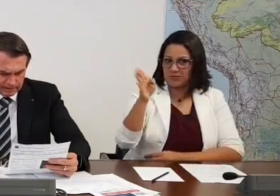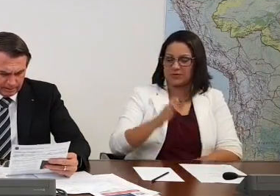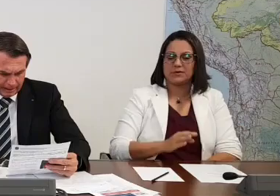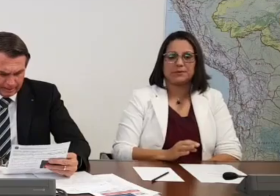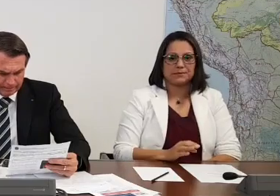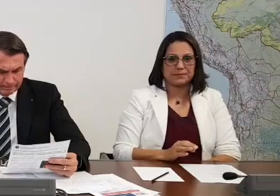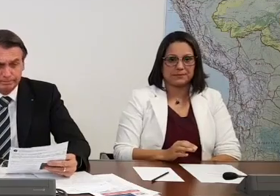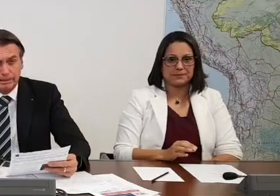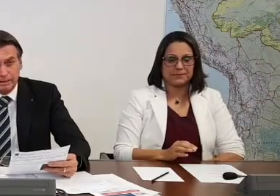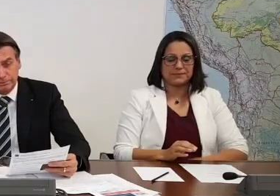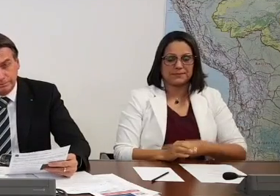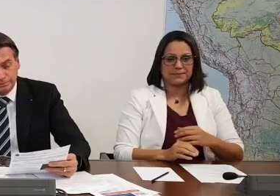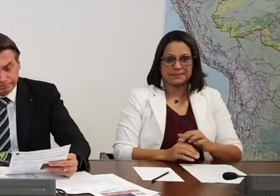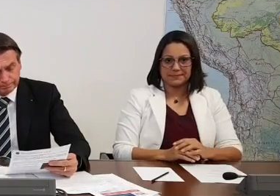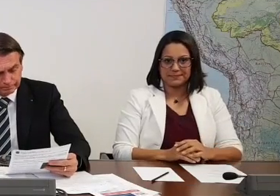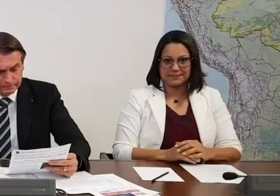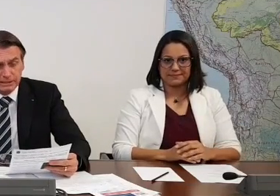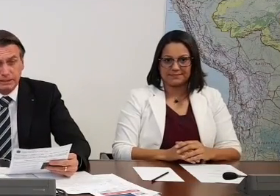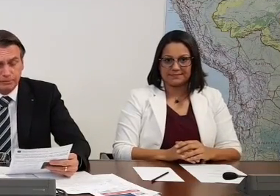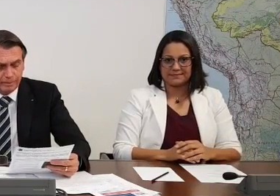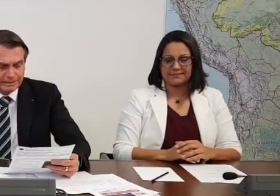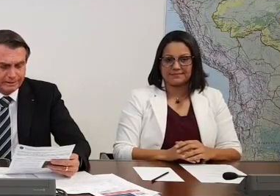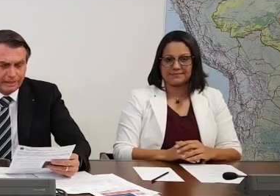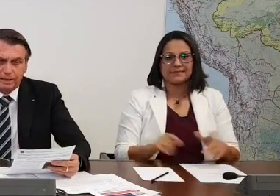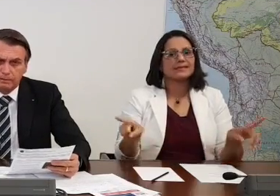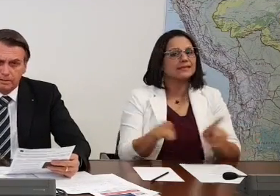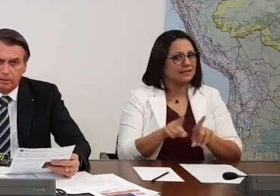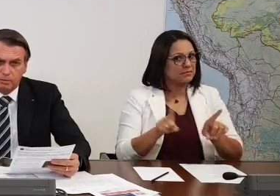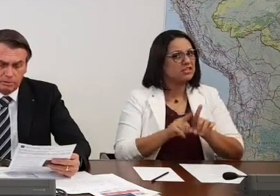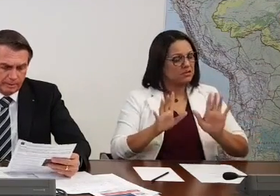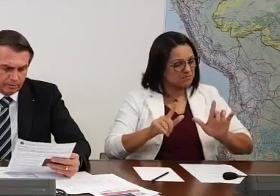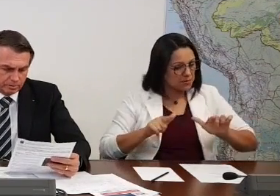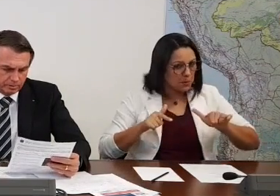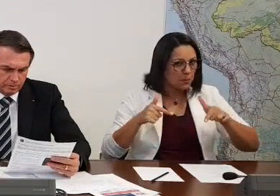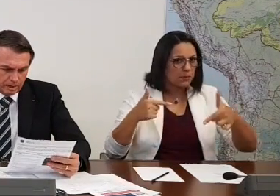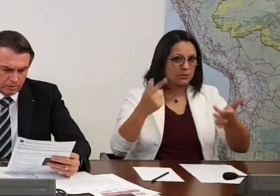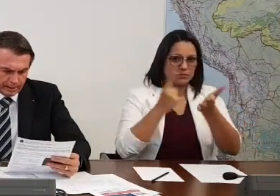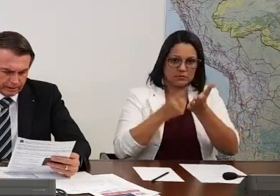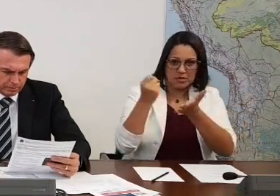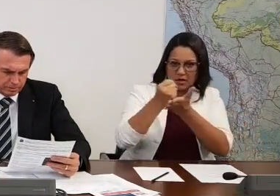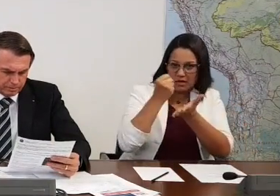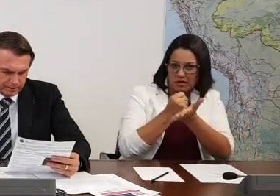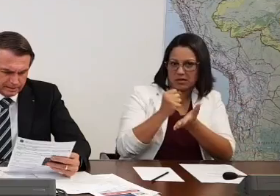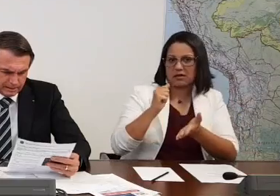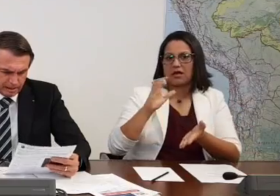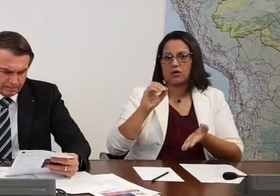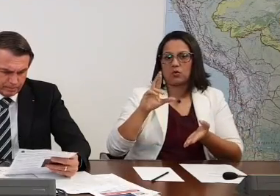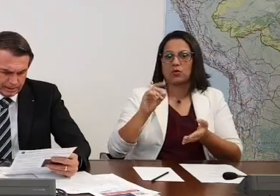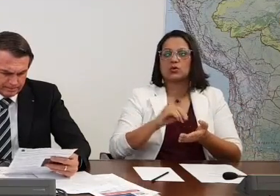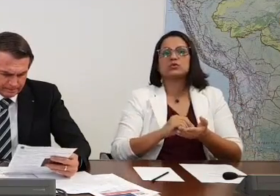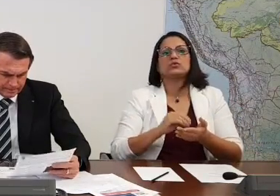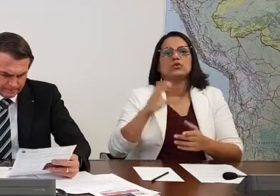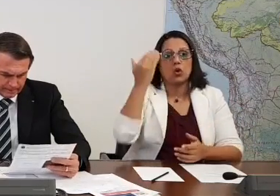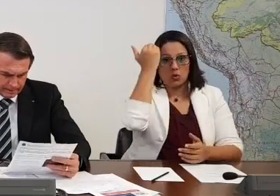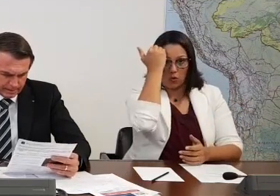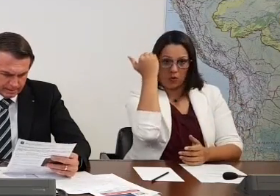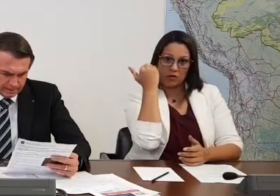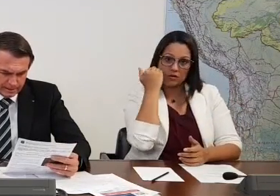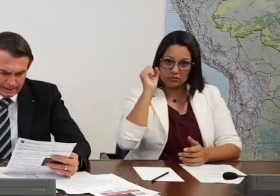Estamos também, de certa forma, adiantados nesse acordo do Mercosul com a Coreia do Sul, Singapura